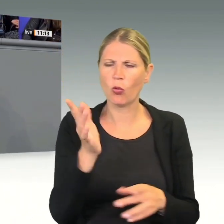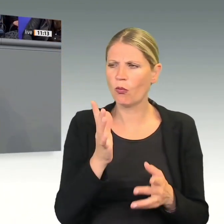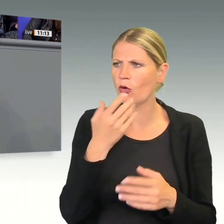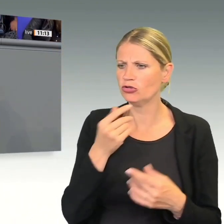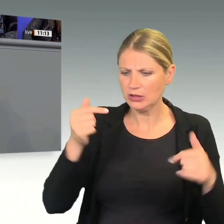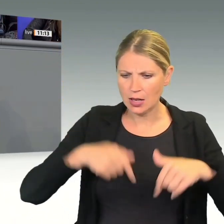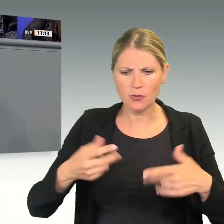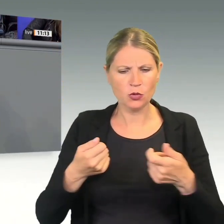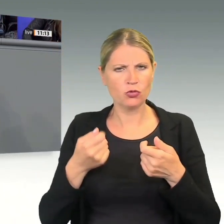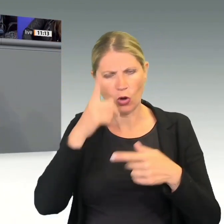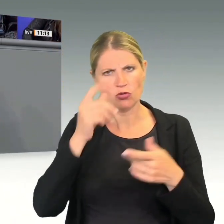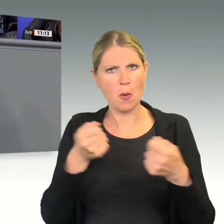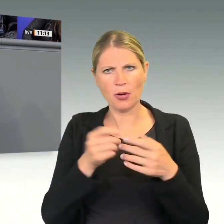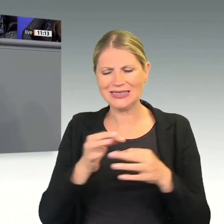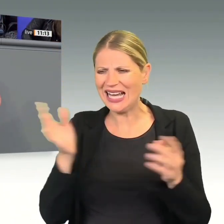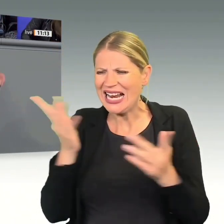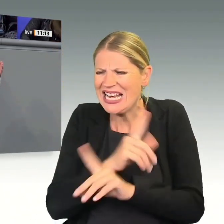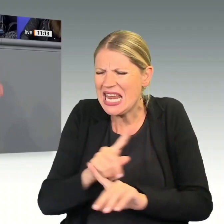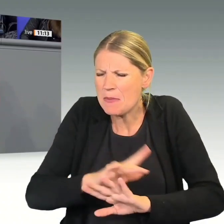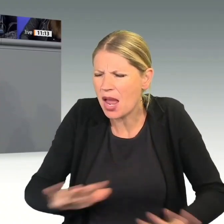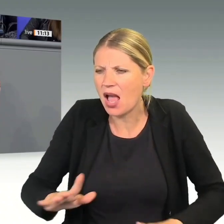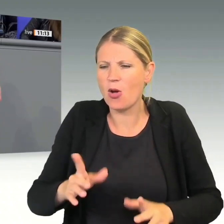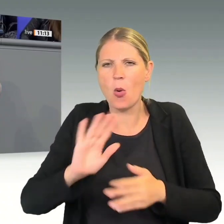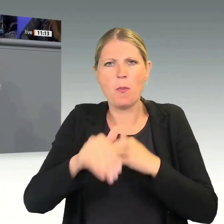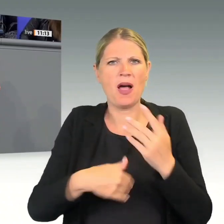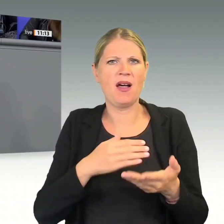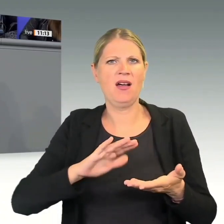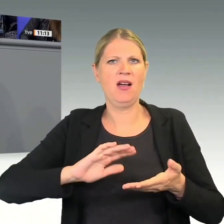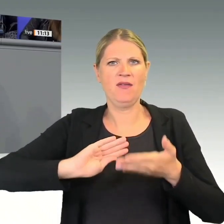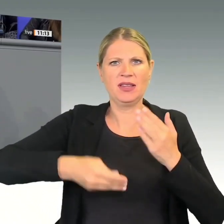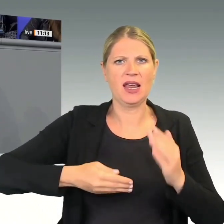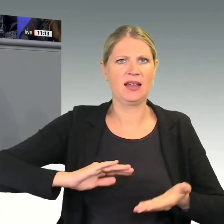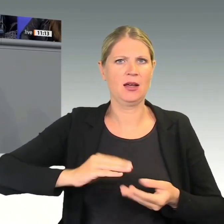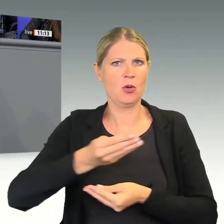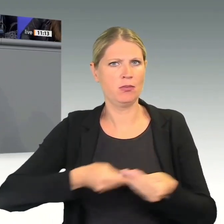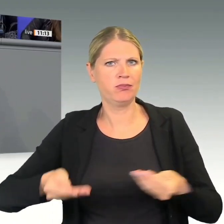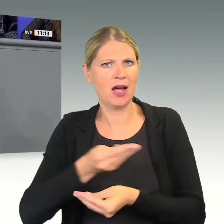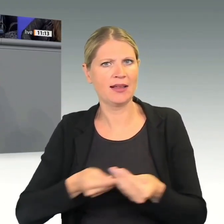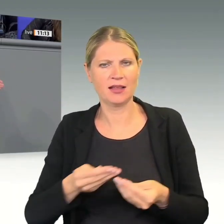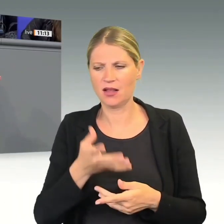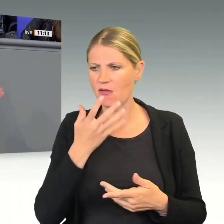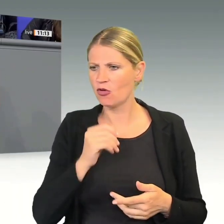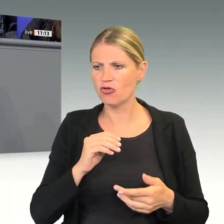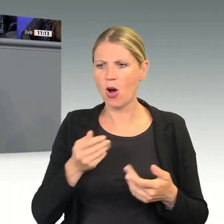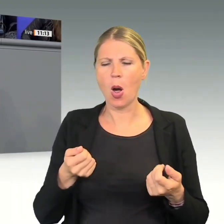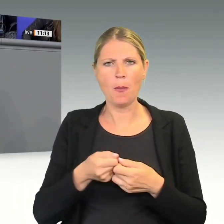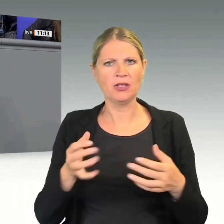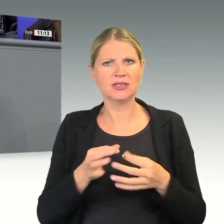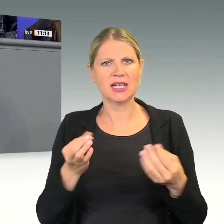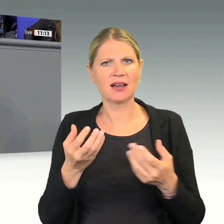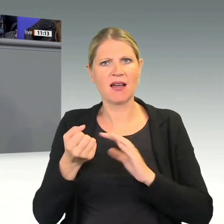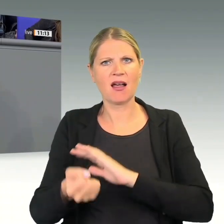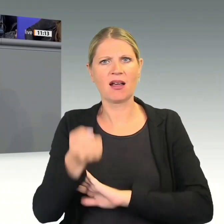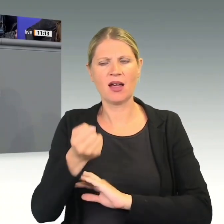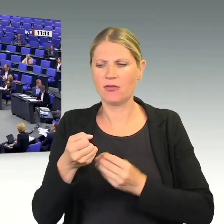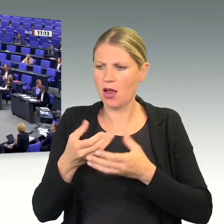Und ganz im Bundestag verhandeln. Wollen Sie das alles auf europäischer Ebene abgeben? Wollen Sie den Bundestag außer Kraft setzen, über diese Themen zu diskutieren? Nein.